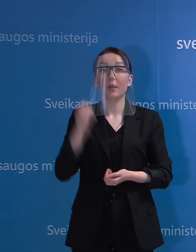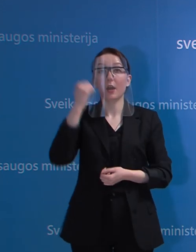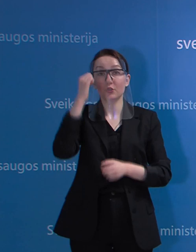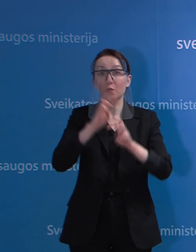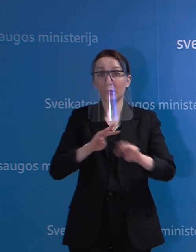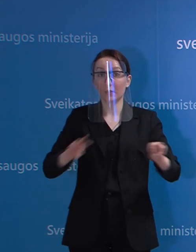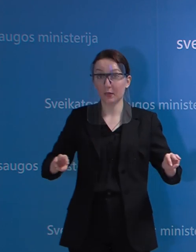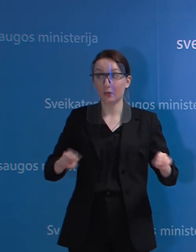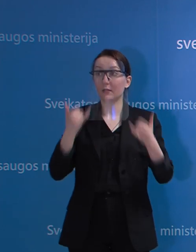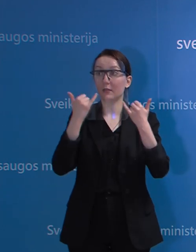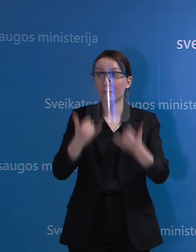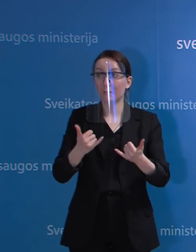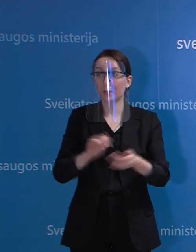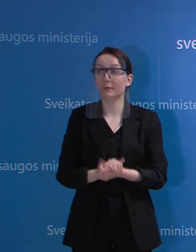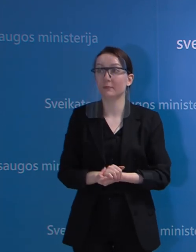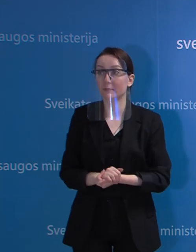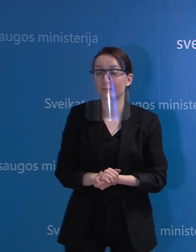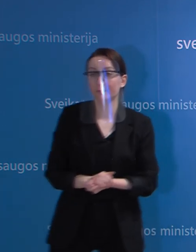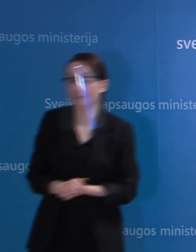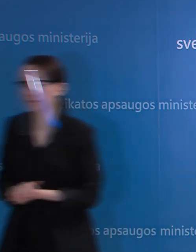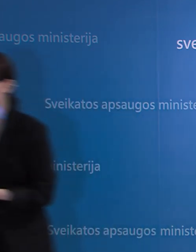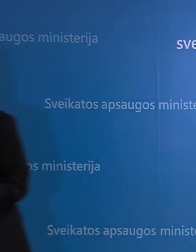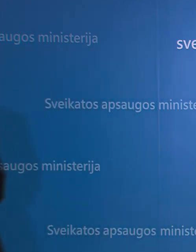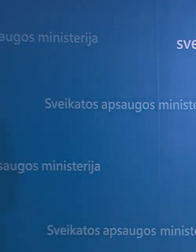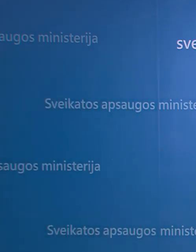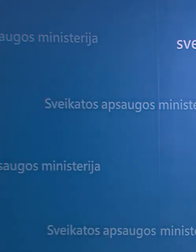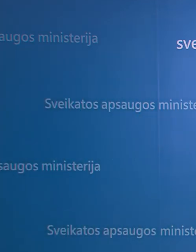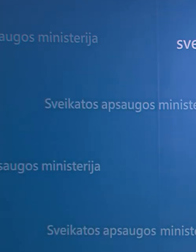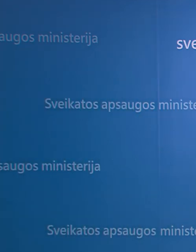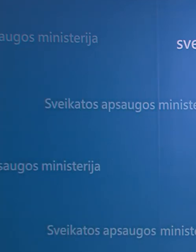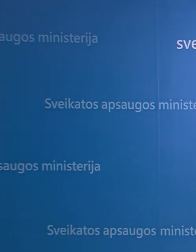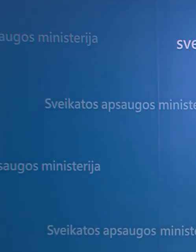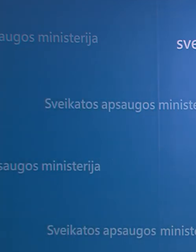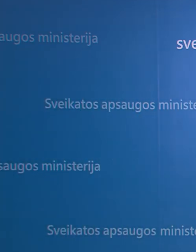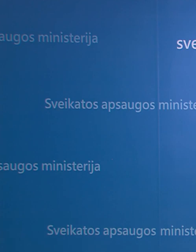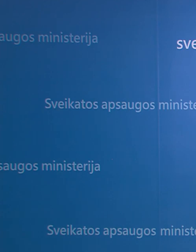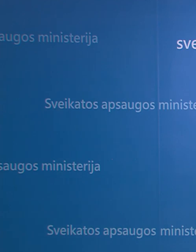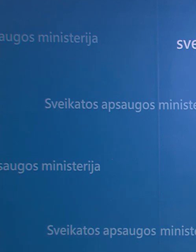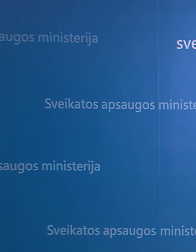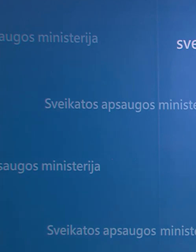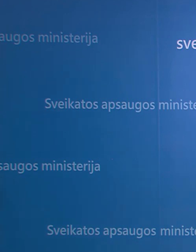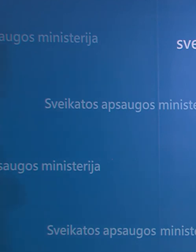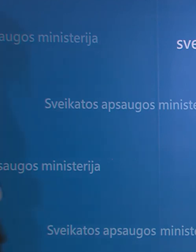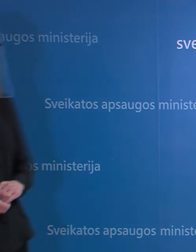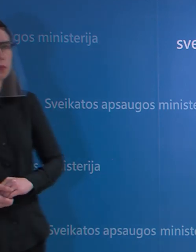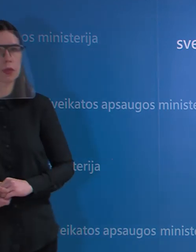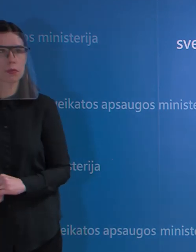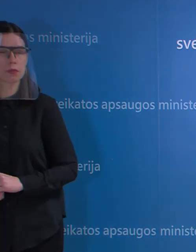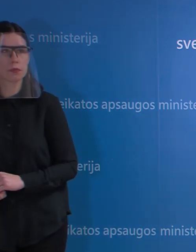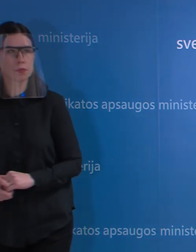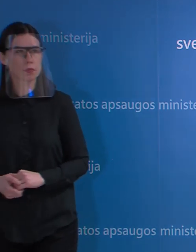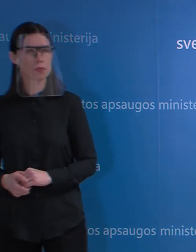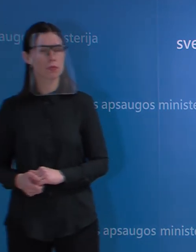ministra. Tai dabar, kaip ir jau kalbėjome, žiniasklaidos klausimai. Pradėsime gal nuo Simonas